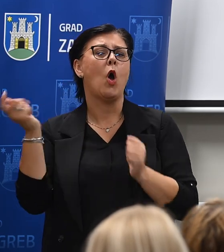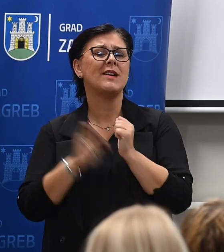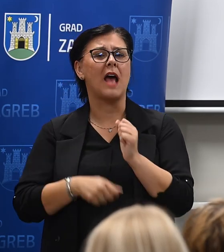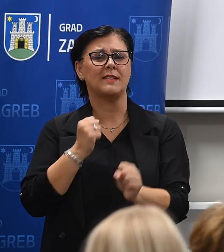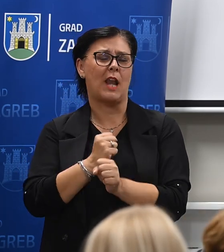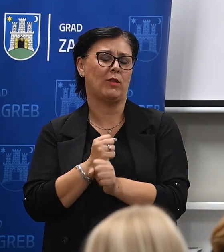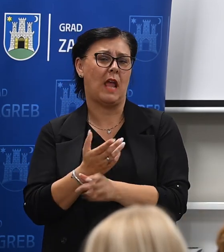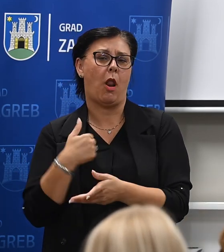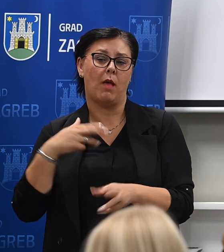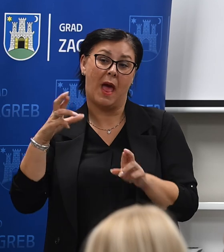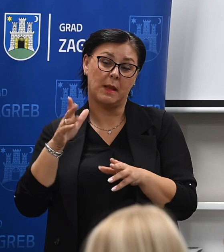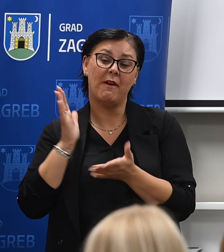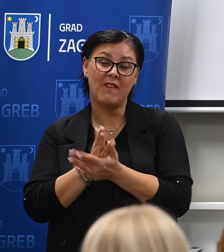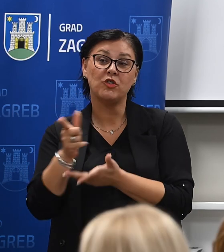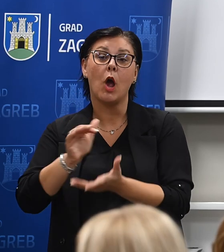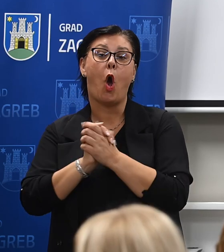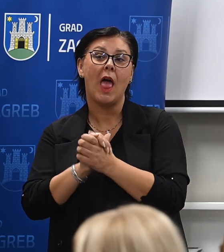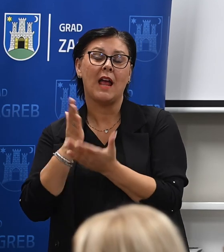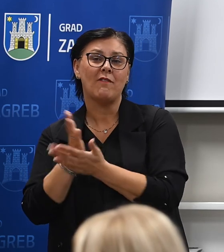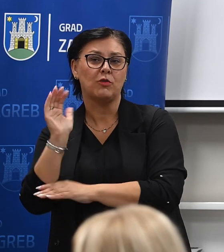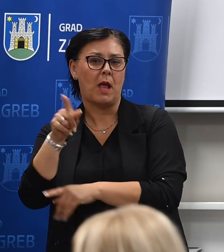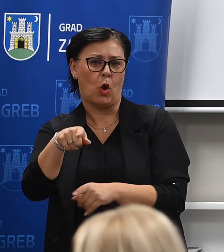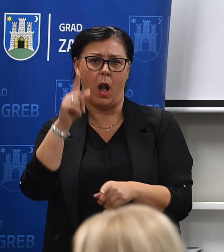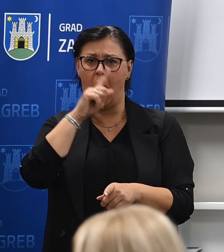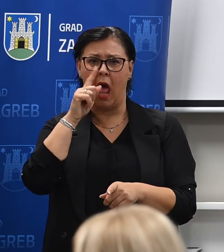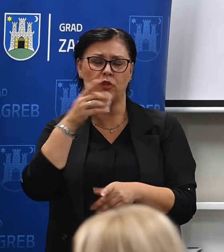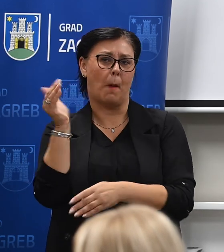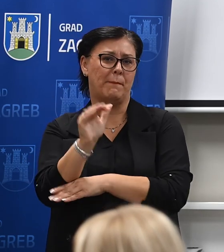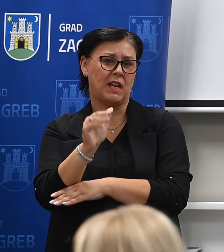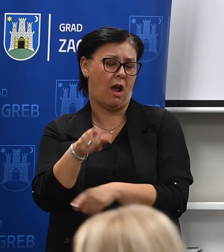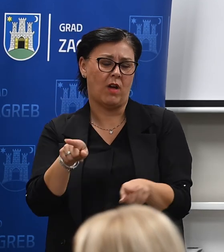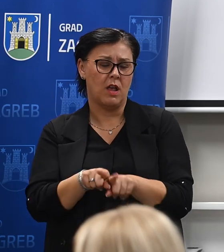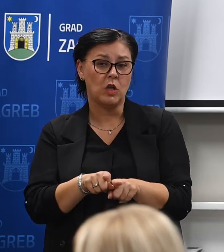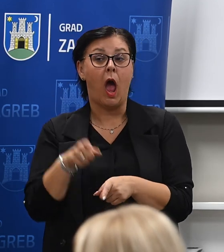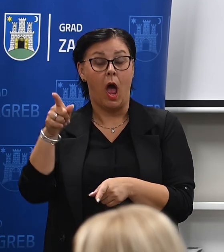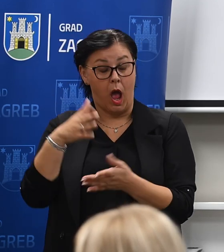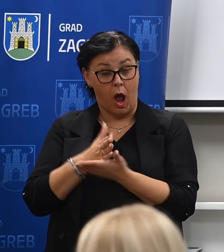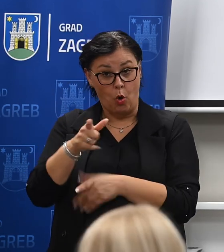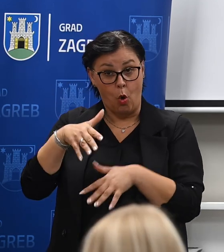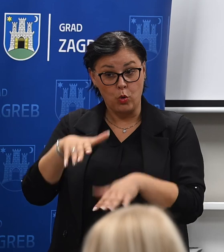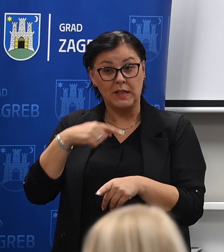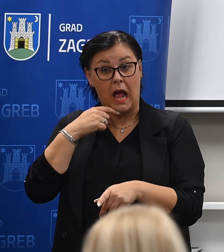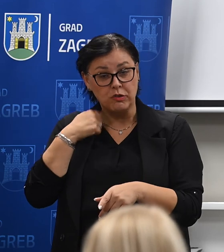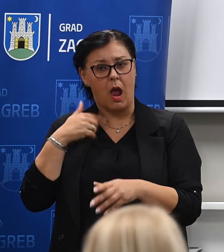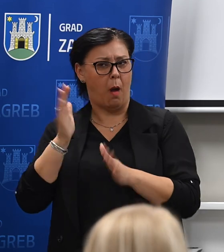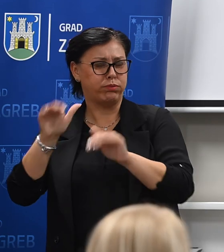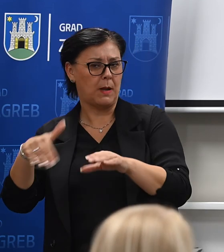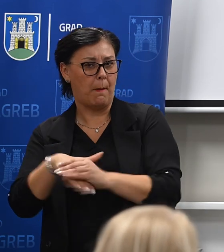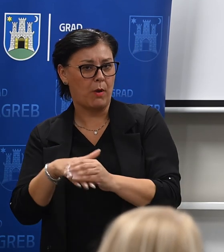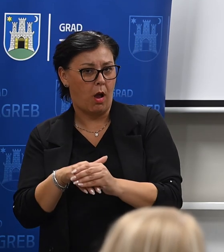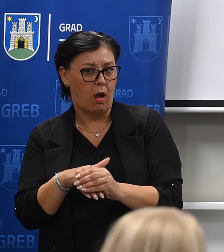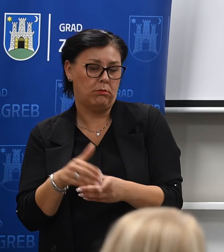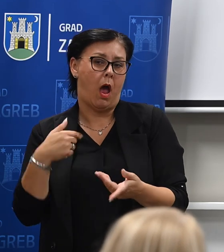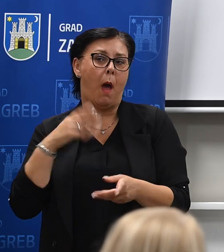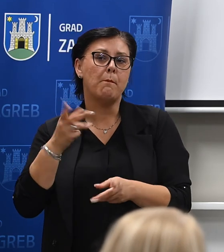nadam se da su kolege prijavili, a lažna prijava je isto tako kazano djelo. A ako oni tvrdi da sam ga ja zaposljipo stranačkoj liniji, onda ih mogu tužiti